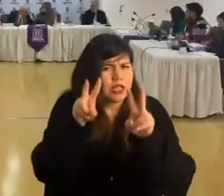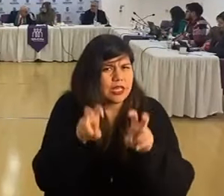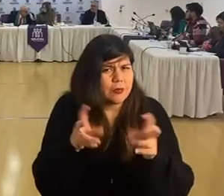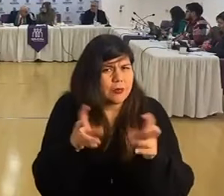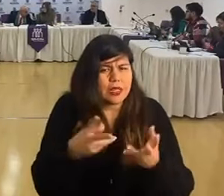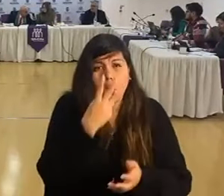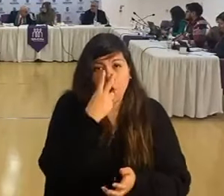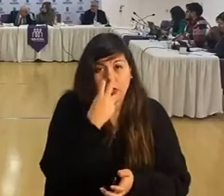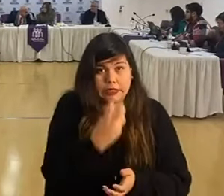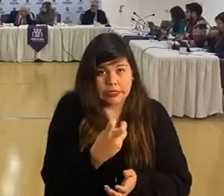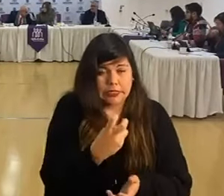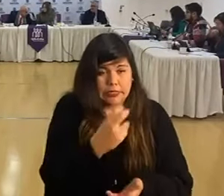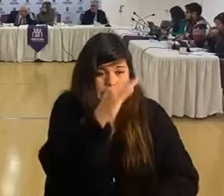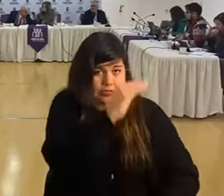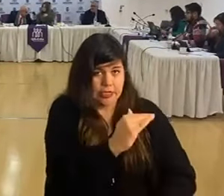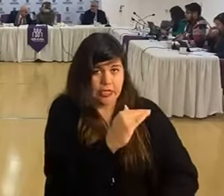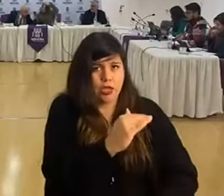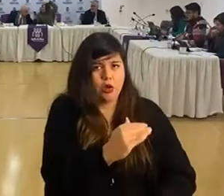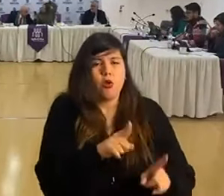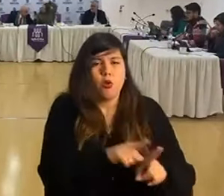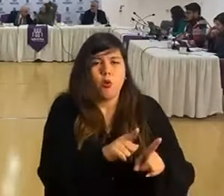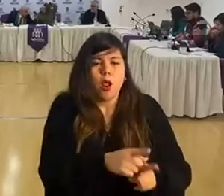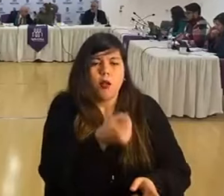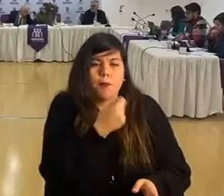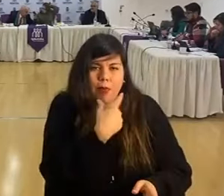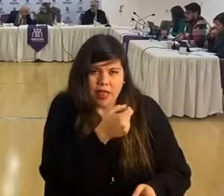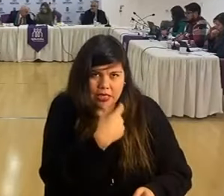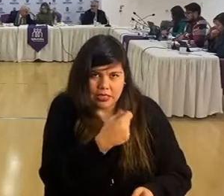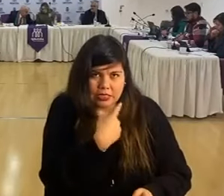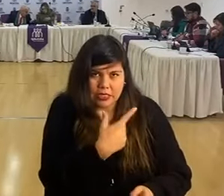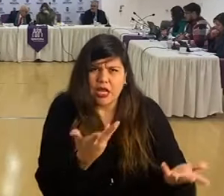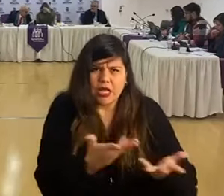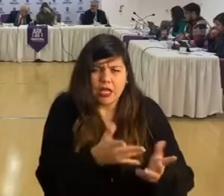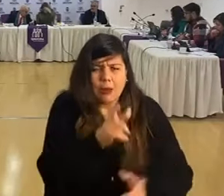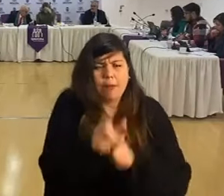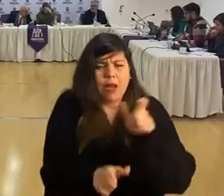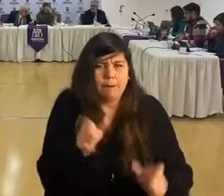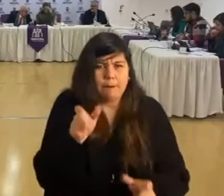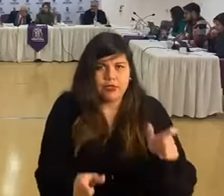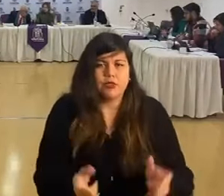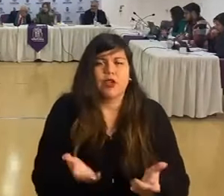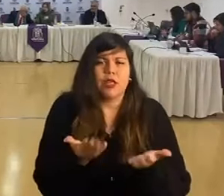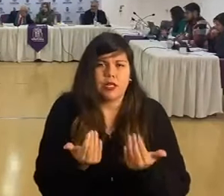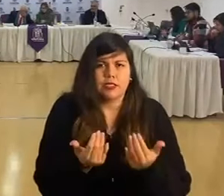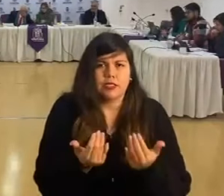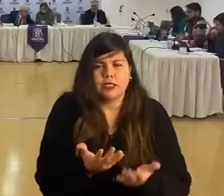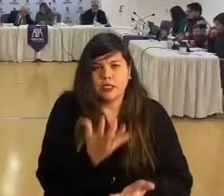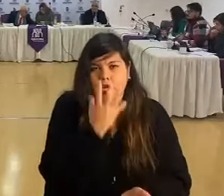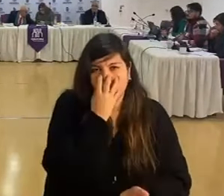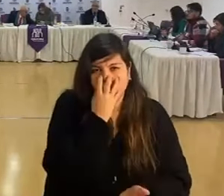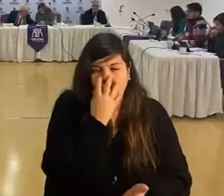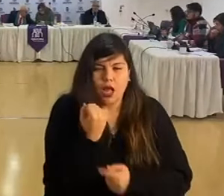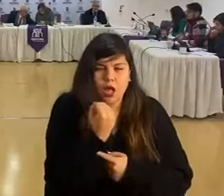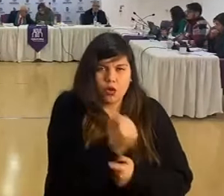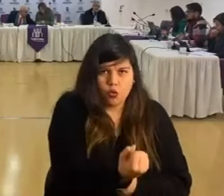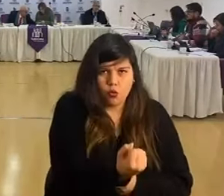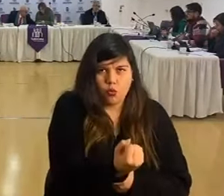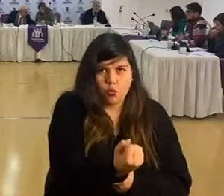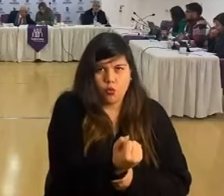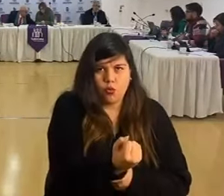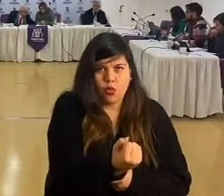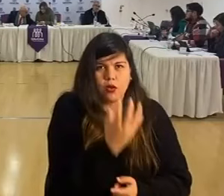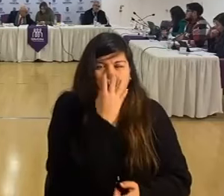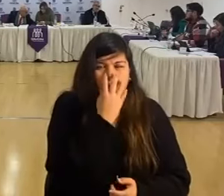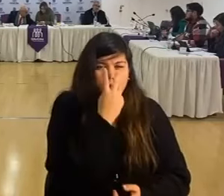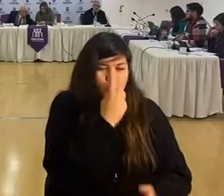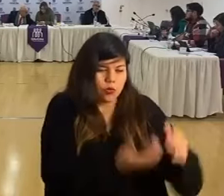entendiendo que el oxígeno es un tratamiento medicinal para aquellos pacientes que requieren respiración asistida con concentración de